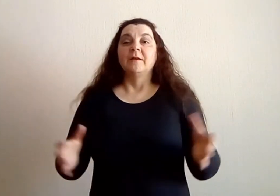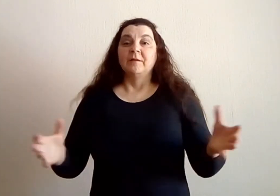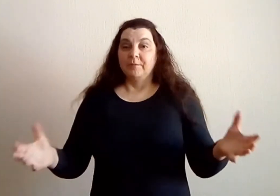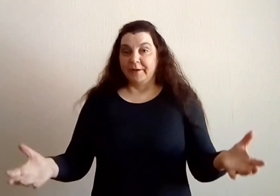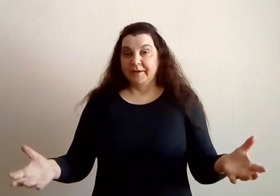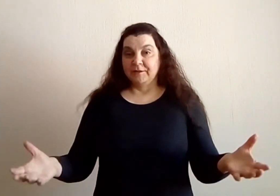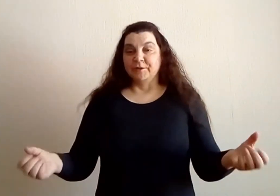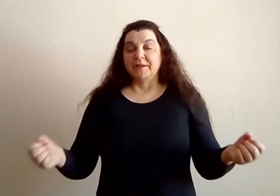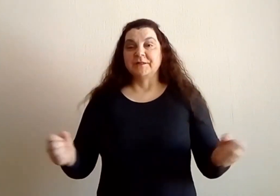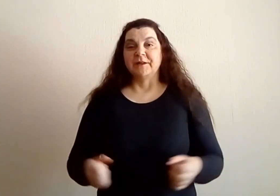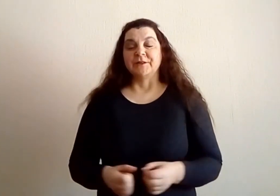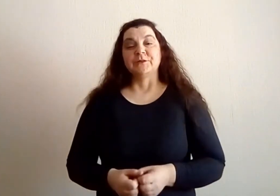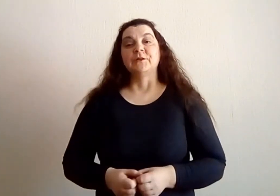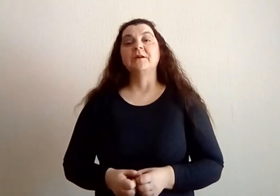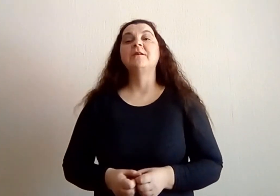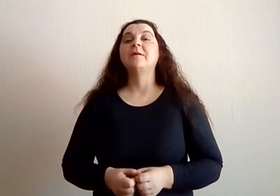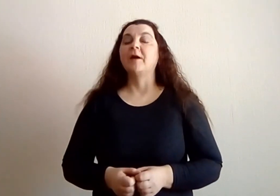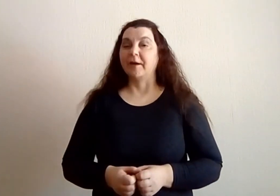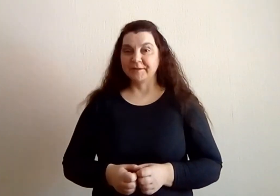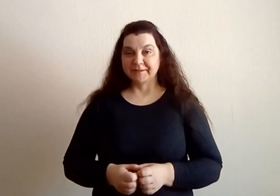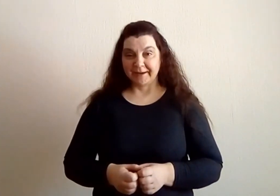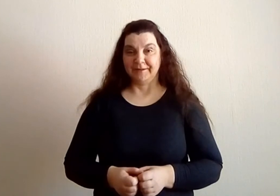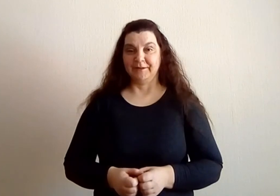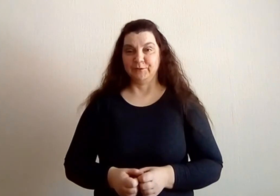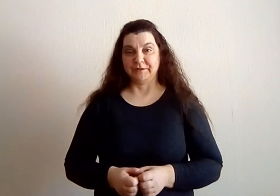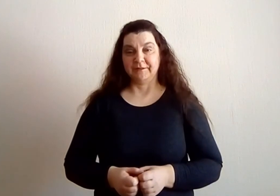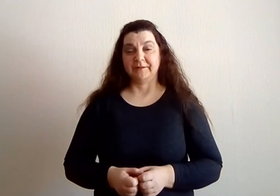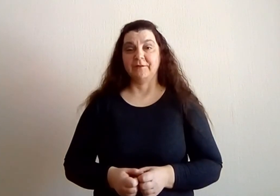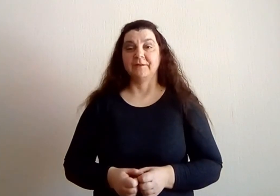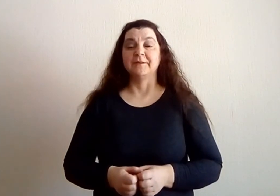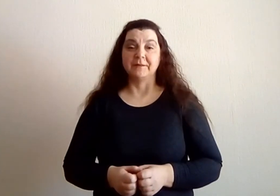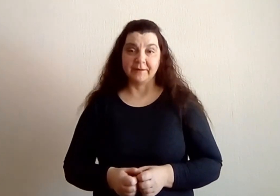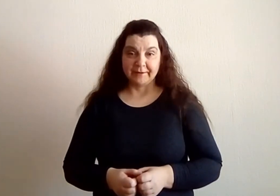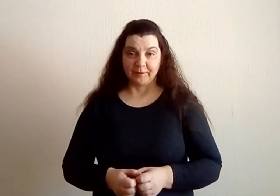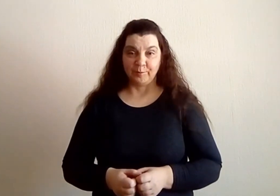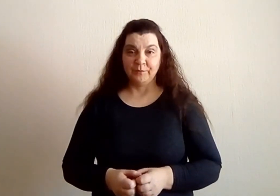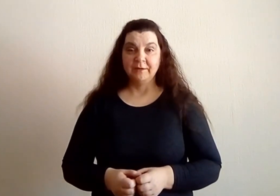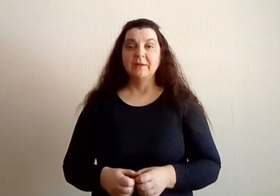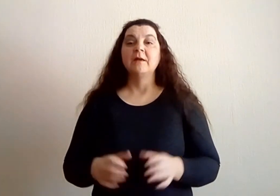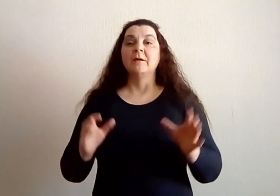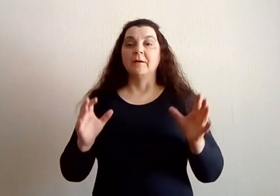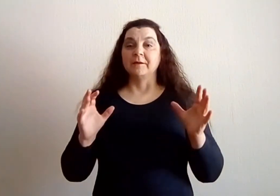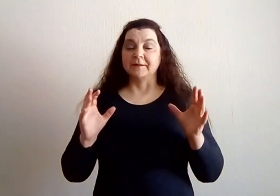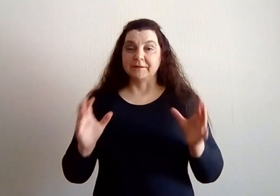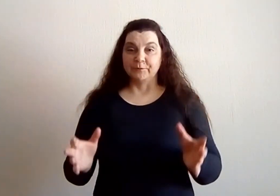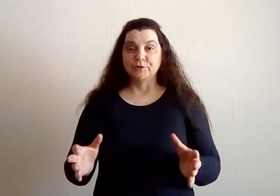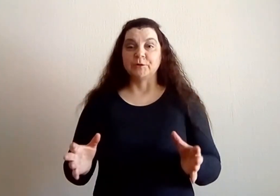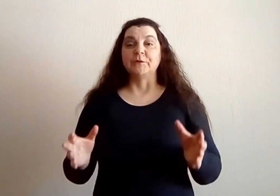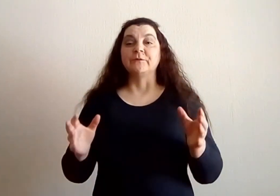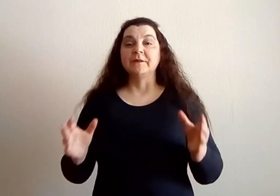Поэтому я считаю, что обязательно нужно ставить дедлайны для того, чтобы вы